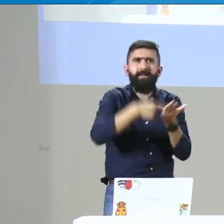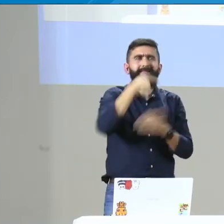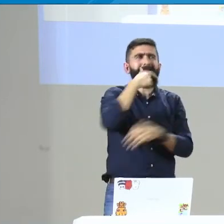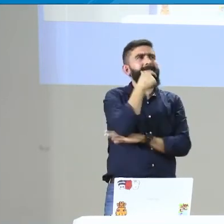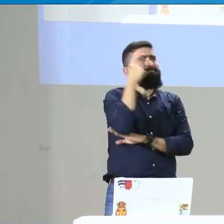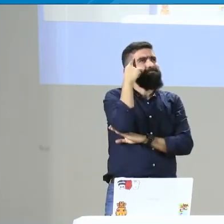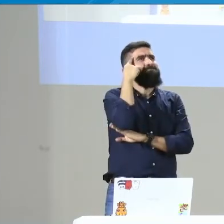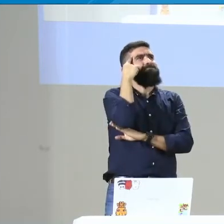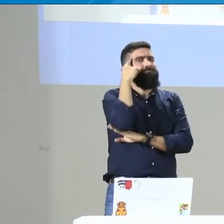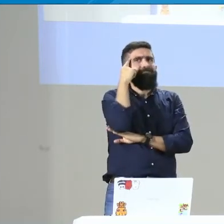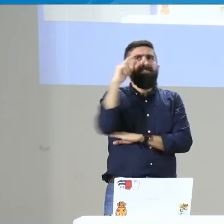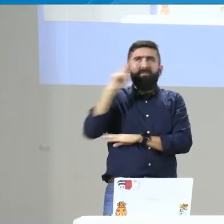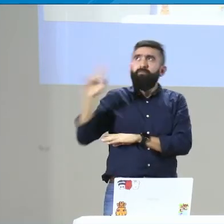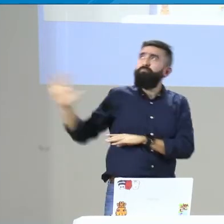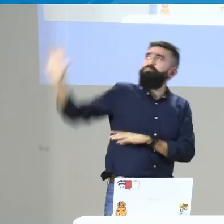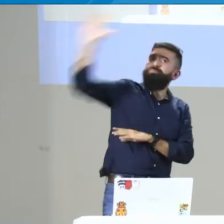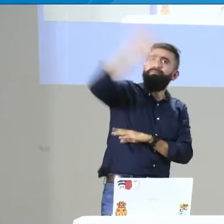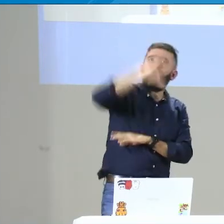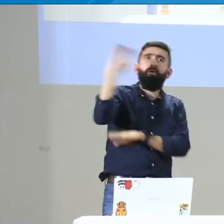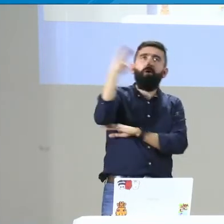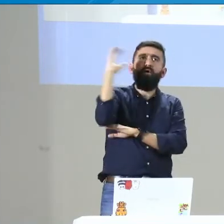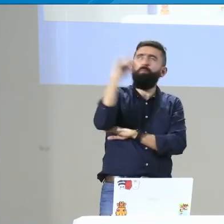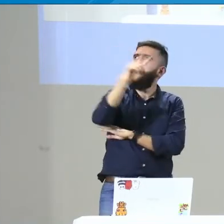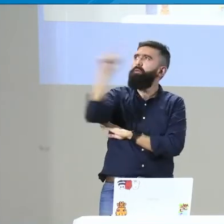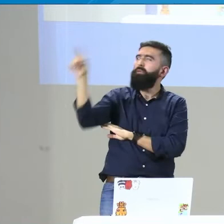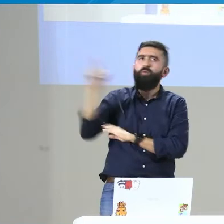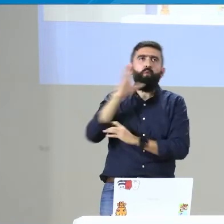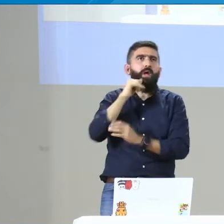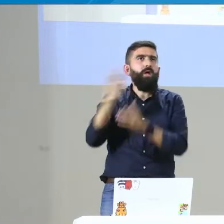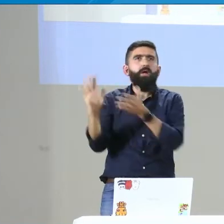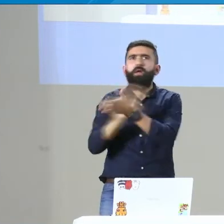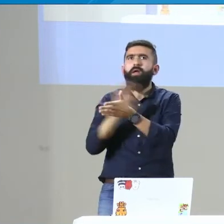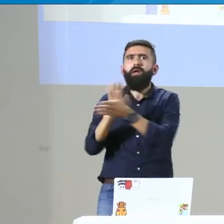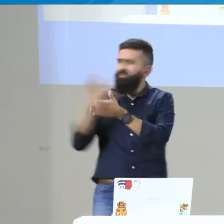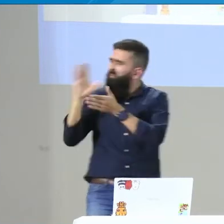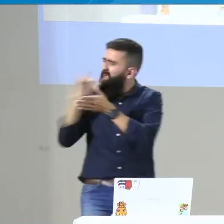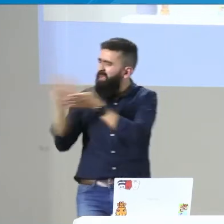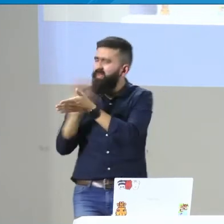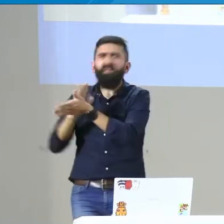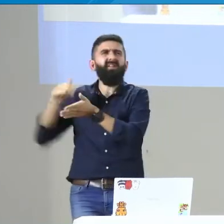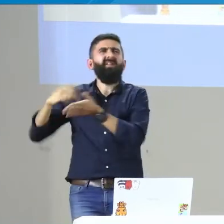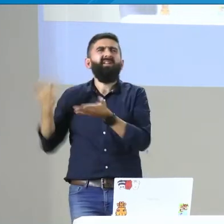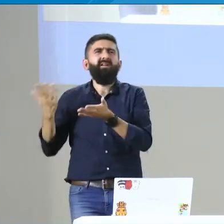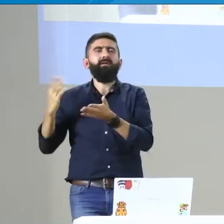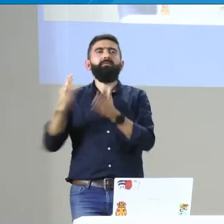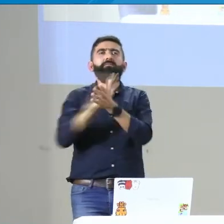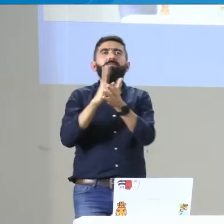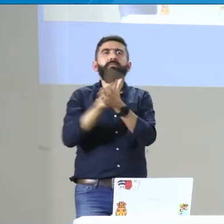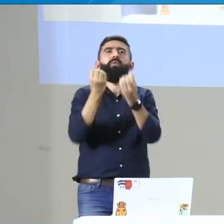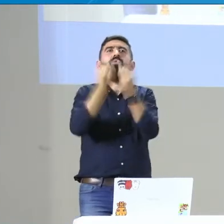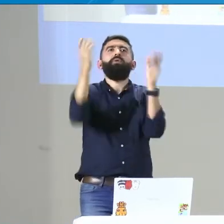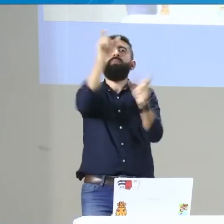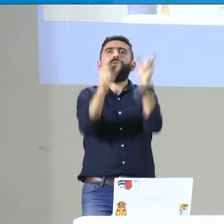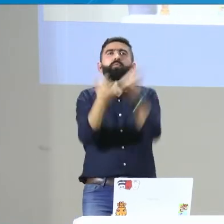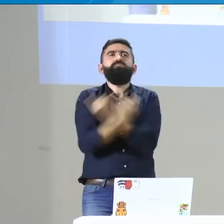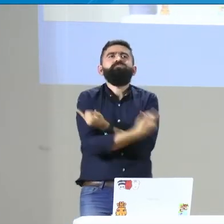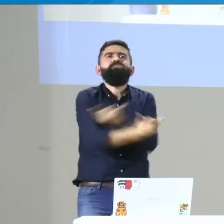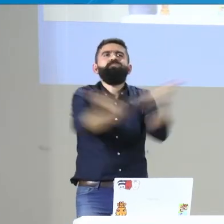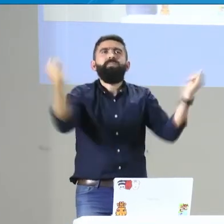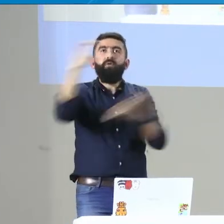reunido a debatir, a pensar cómo realizar este estudio. Entonces, ¿cómo podemos hacer esa recolección o esa información que está allí